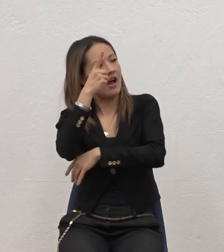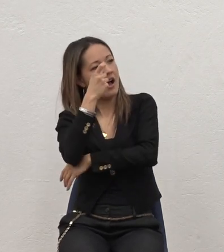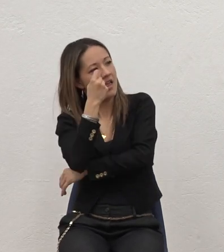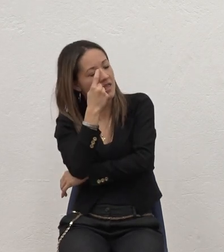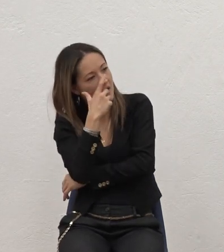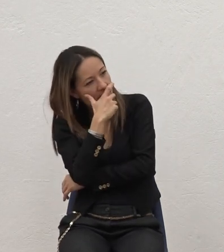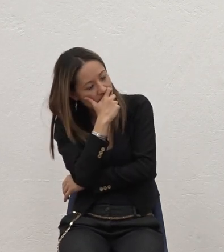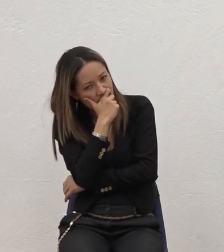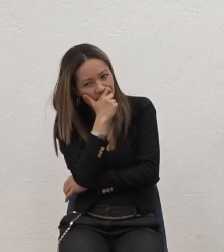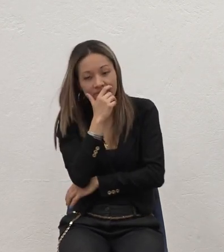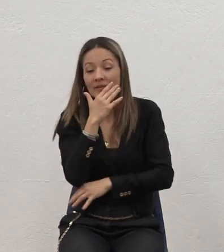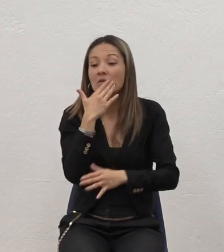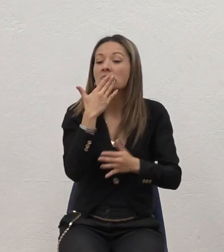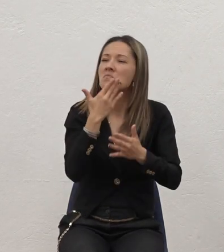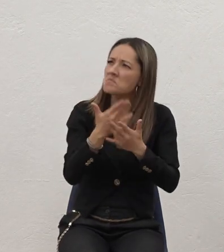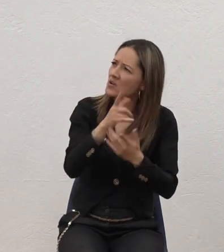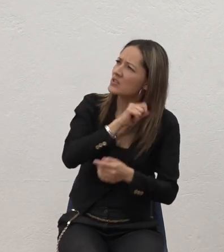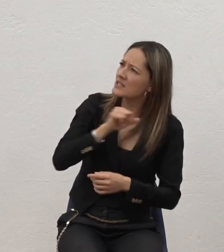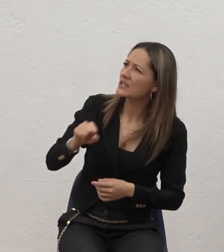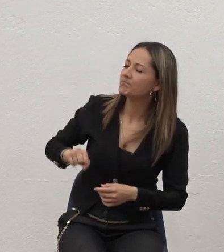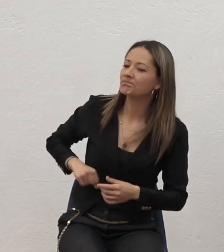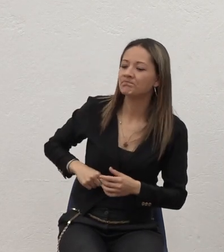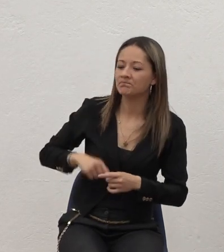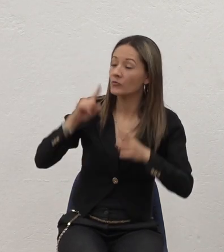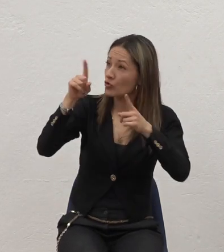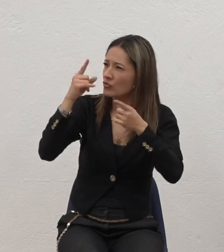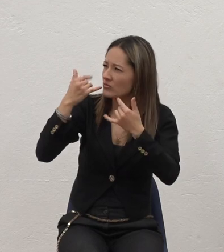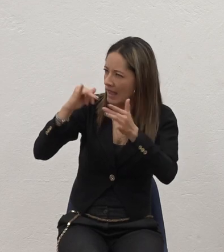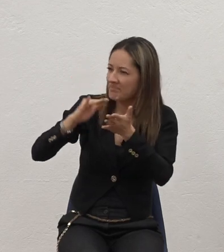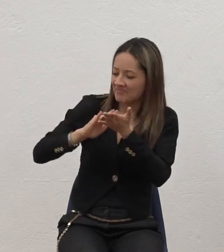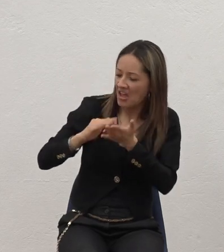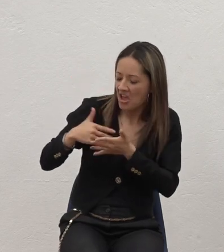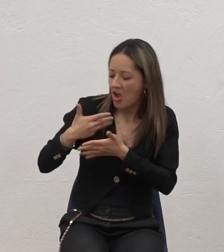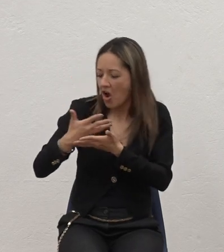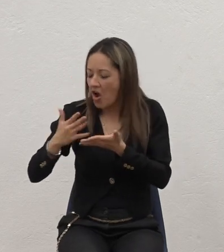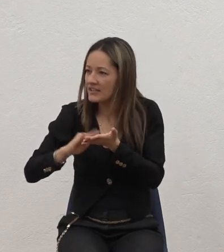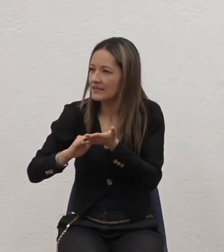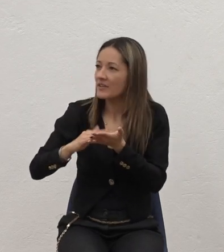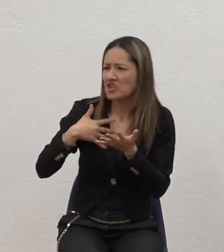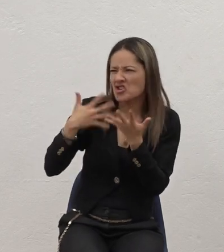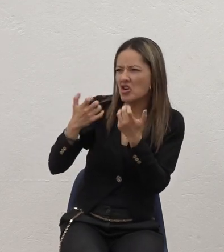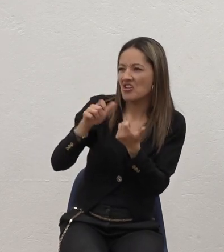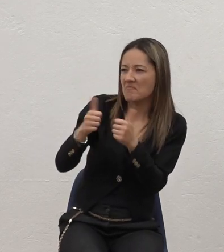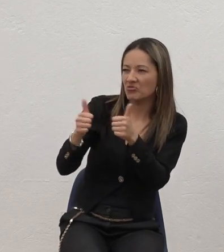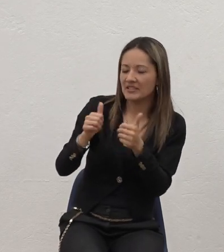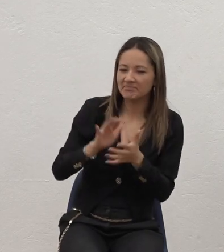Entonces dije Bueno señor Entonces ya como Tú me has hecho unos favorcitos Yo me voy a bautizar A hacer el favor Y yo me bautizo